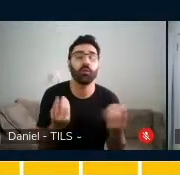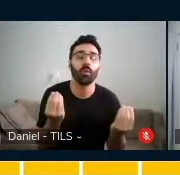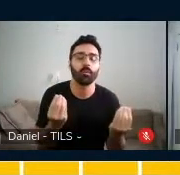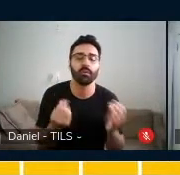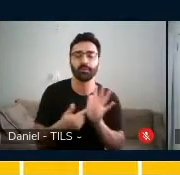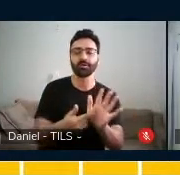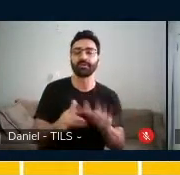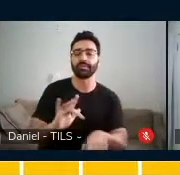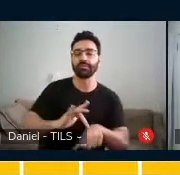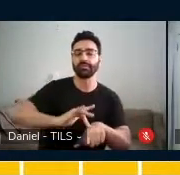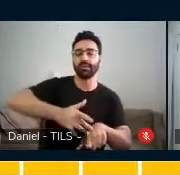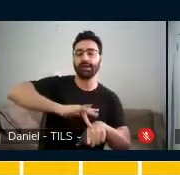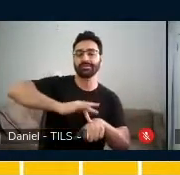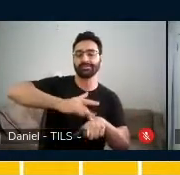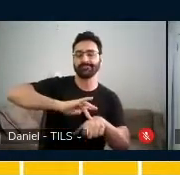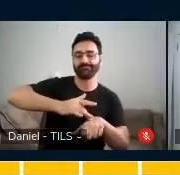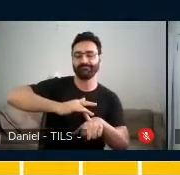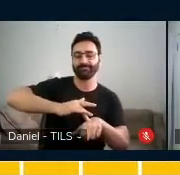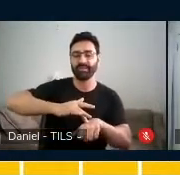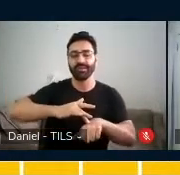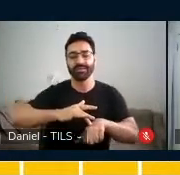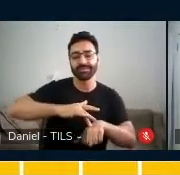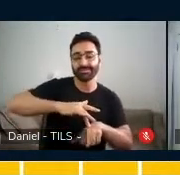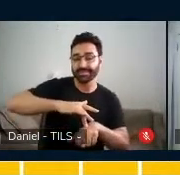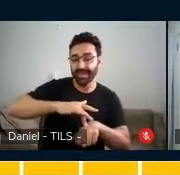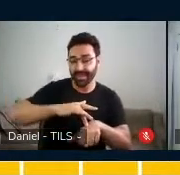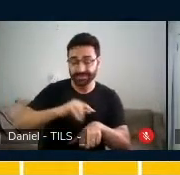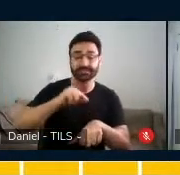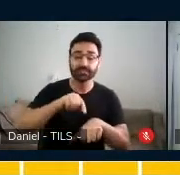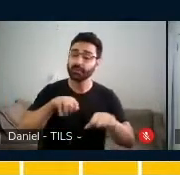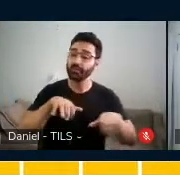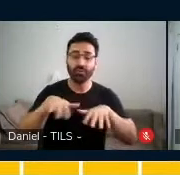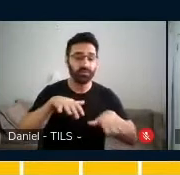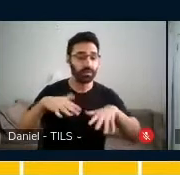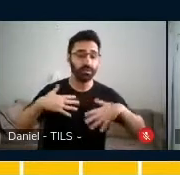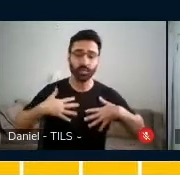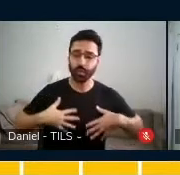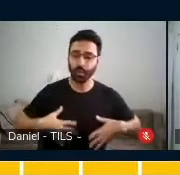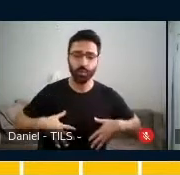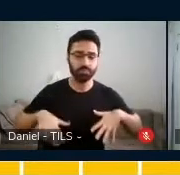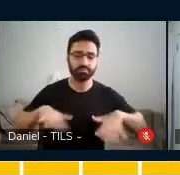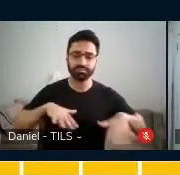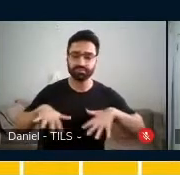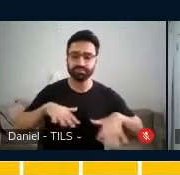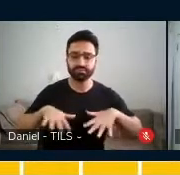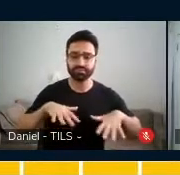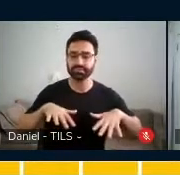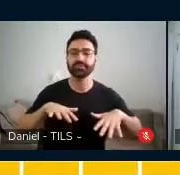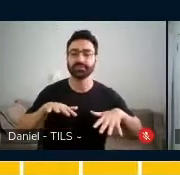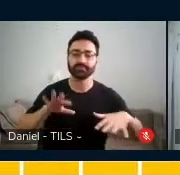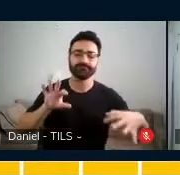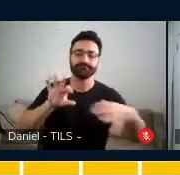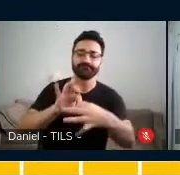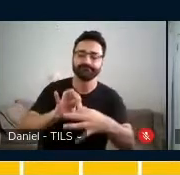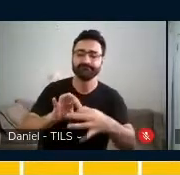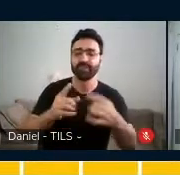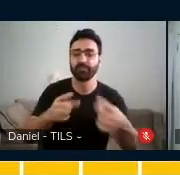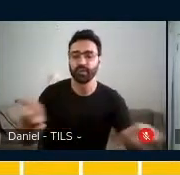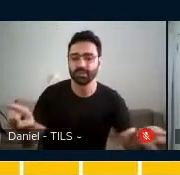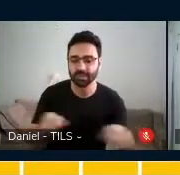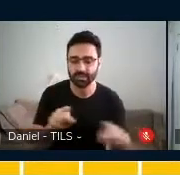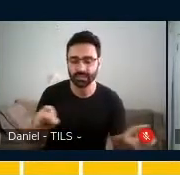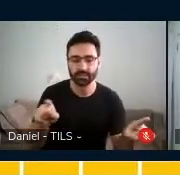todo corporal em relação ao universo sonoro. Então, ela ali